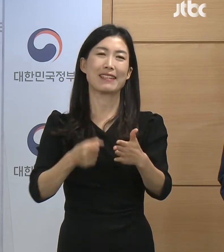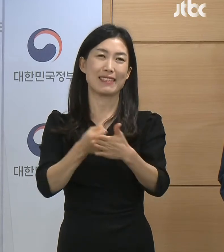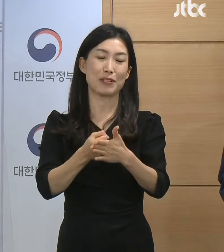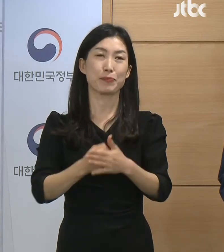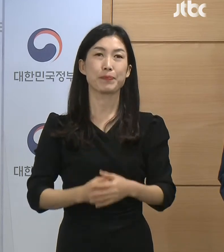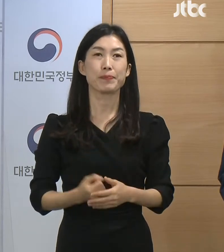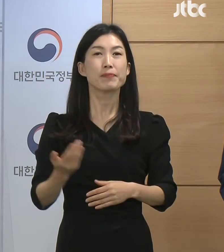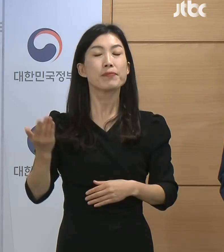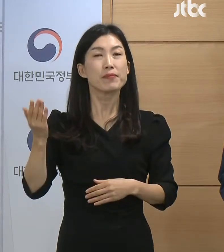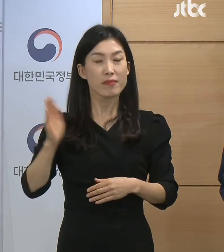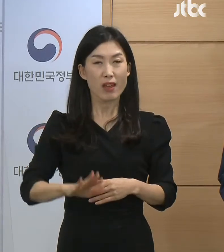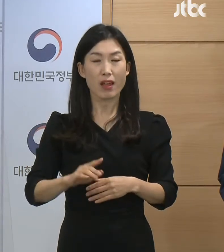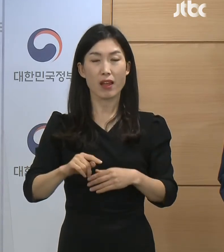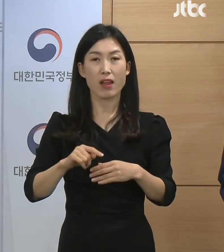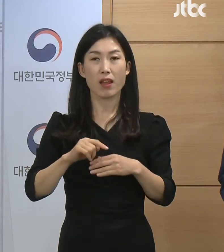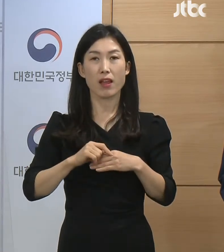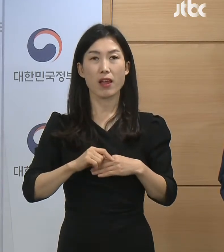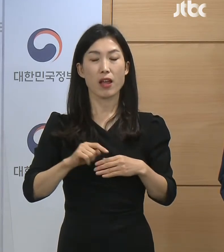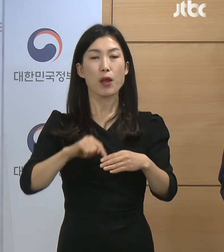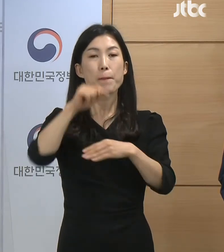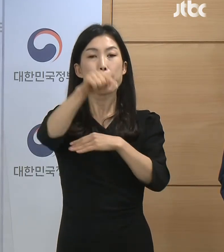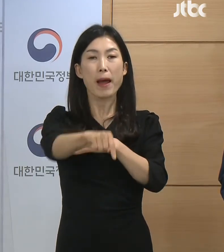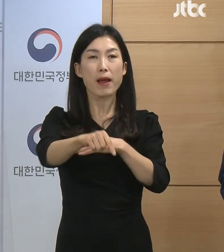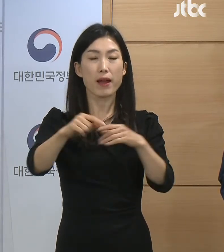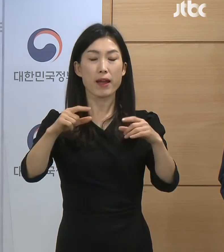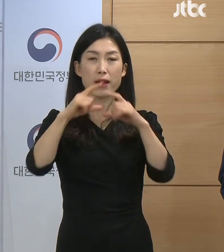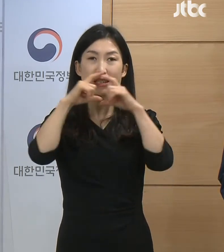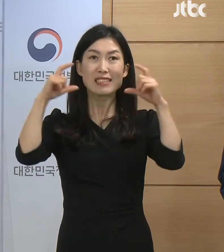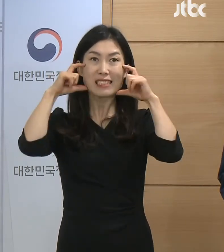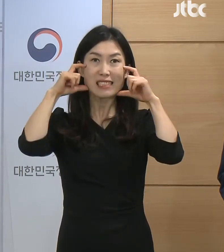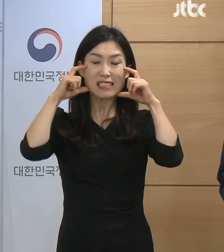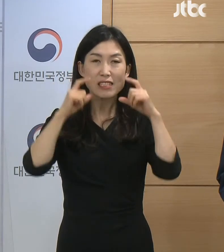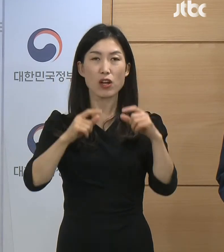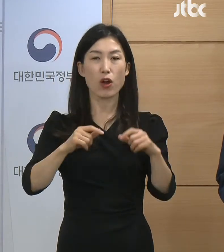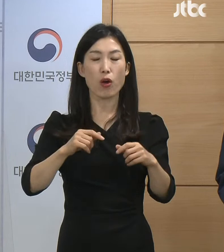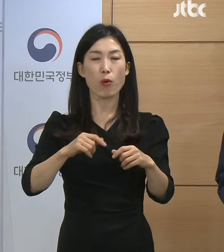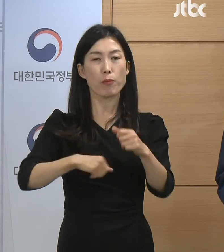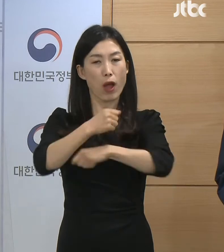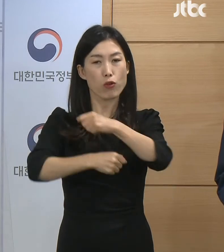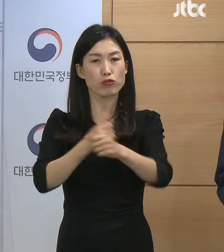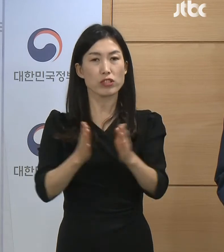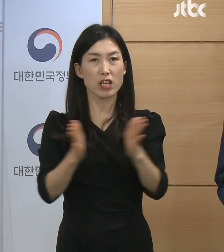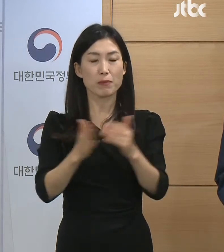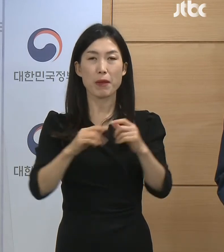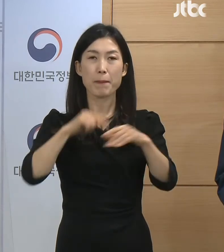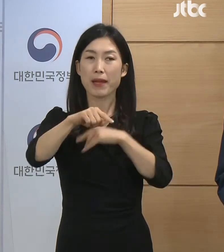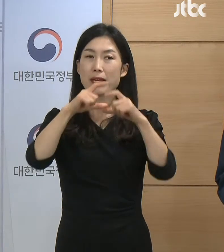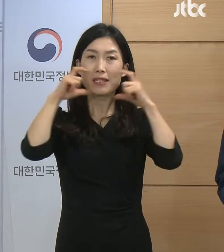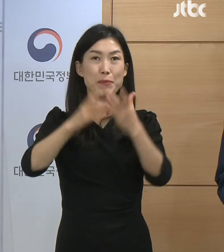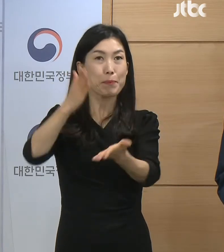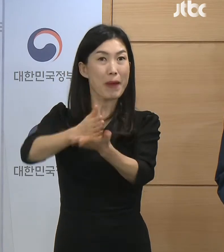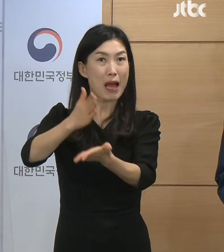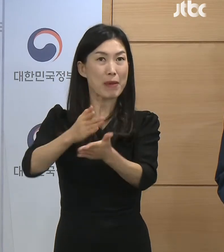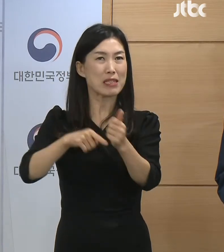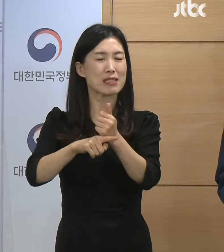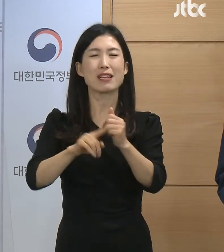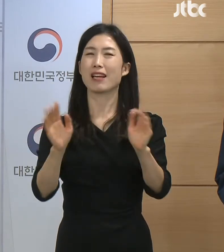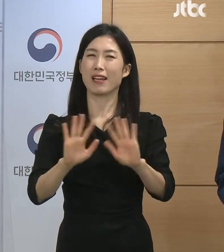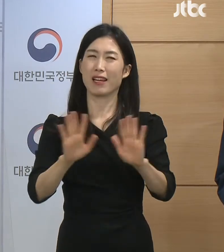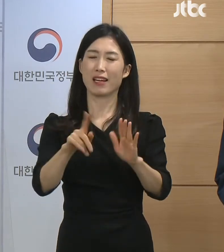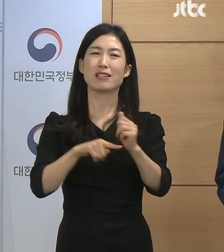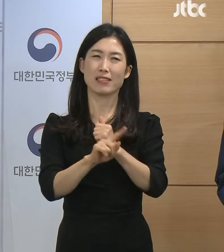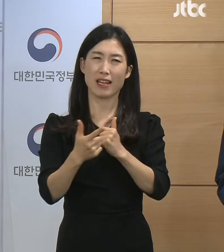실외에서 마스크 착용이 불필요해졌음을 의미하는 것은 아닙니다. 과태료가